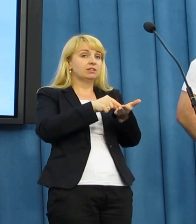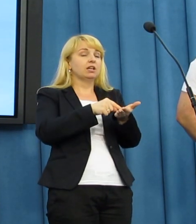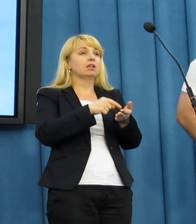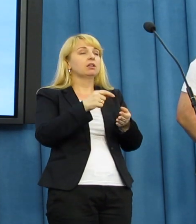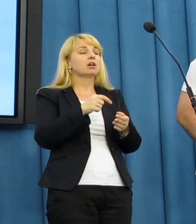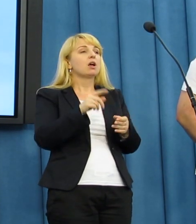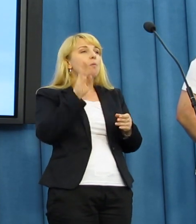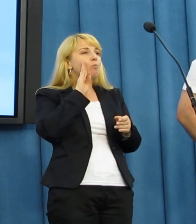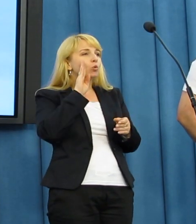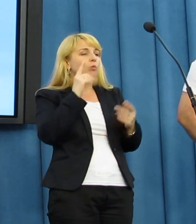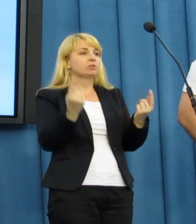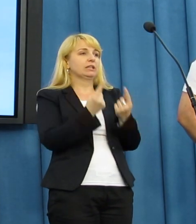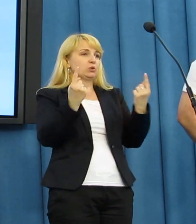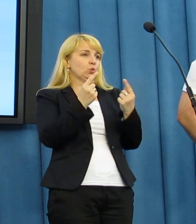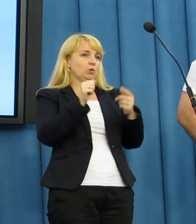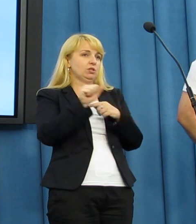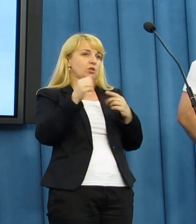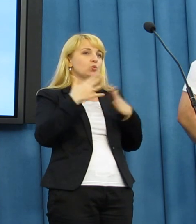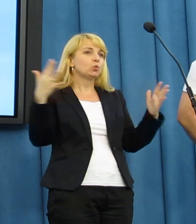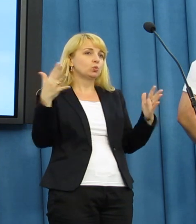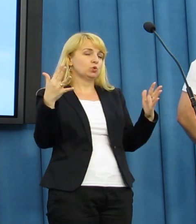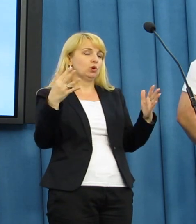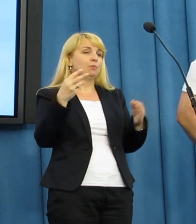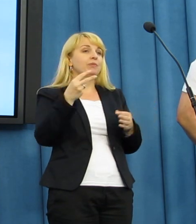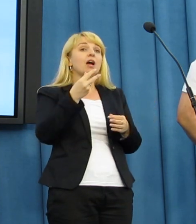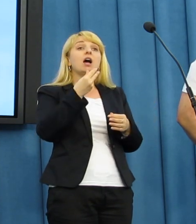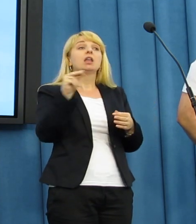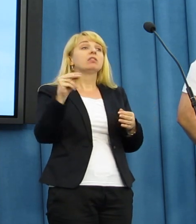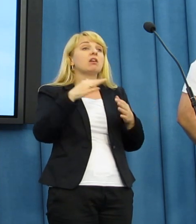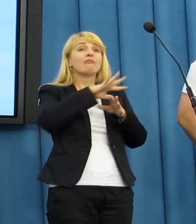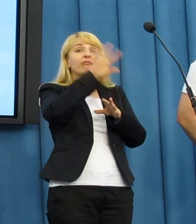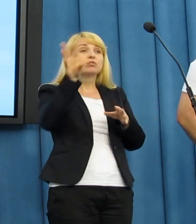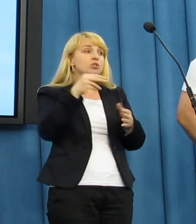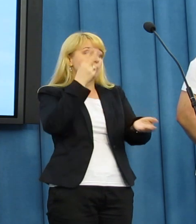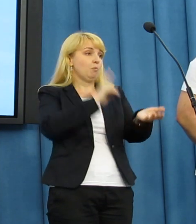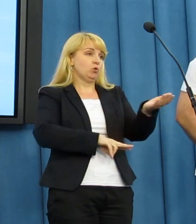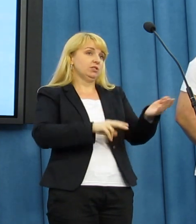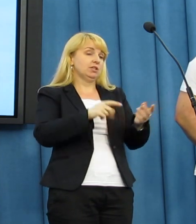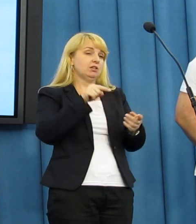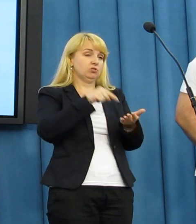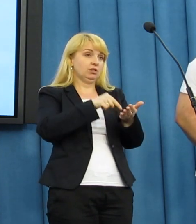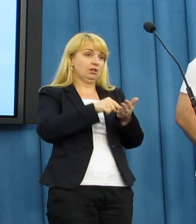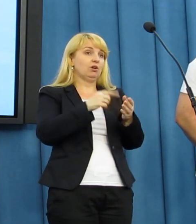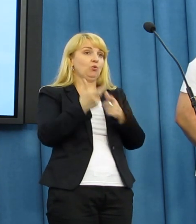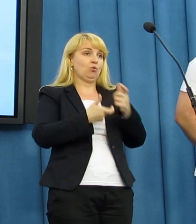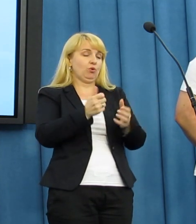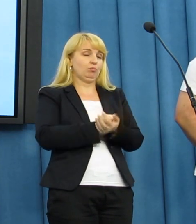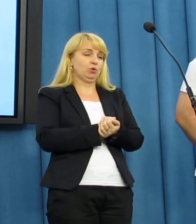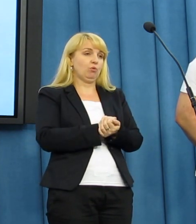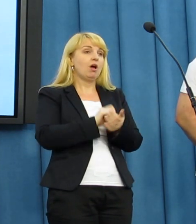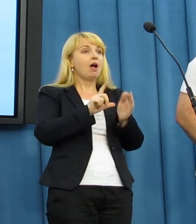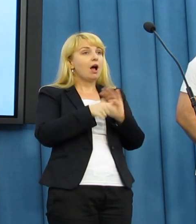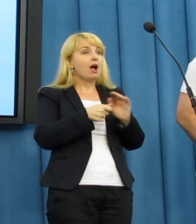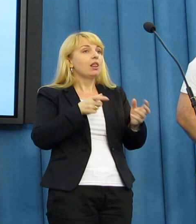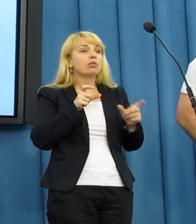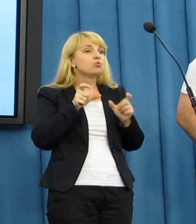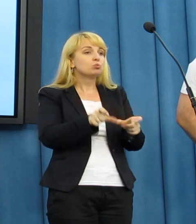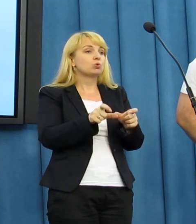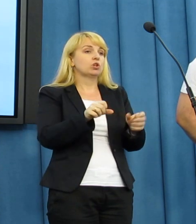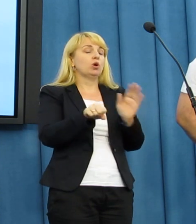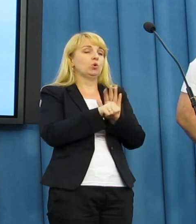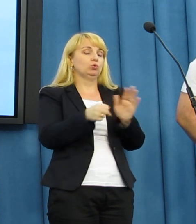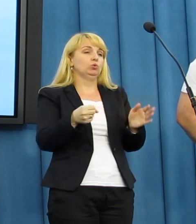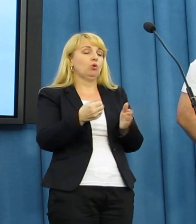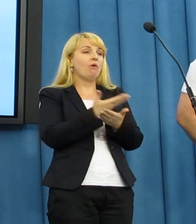jak mówię, około studziennie, nie wszędzie oczywiście dzieje się tak, że policjanci nadużywają swoich uprawnień, czyli zmuszają do oszływych zeznań, czyli naruszenia